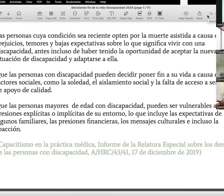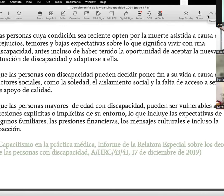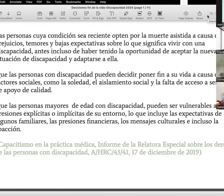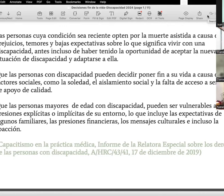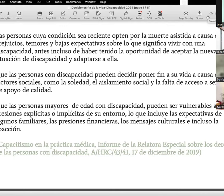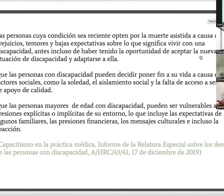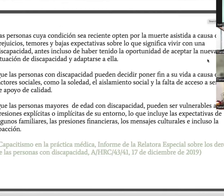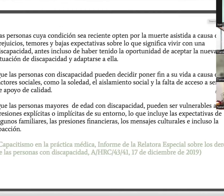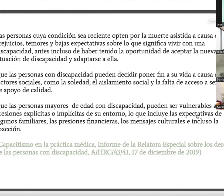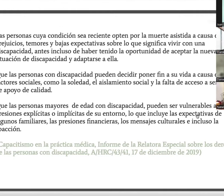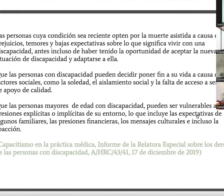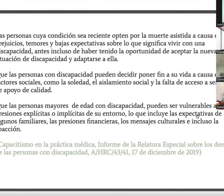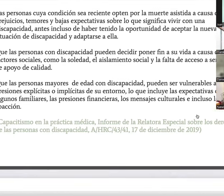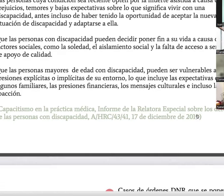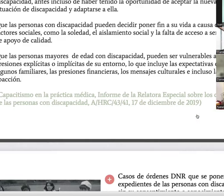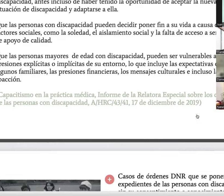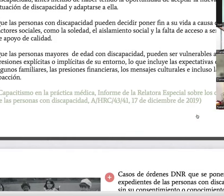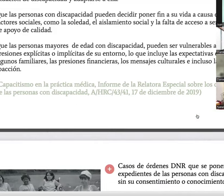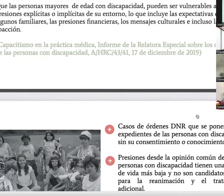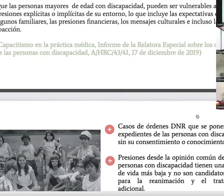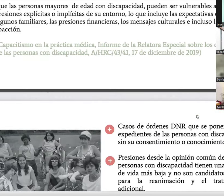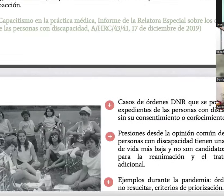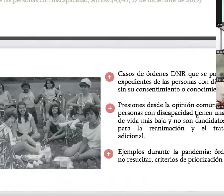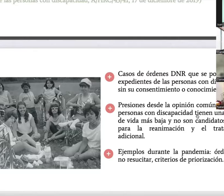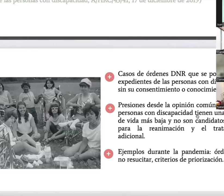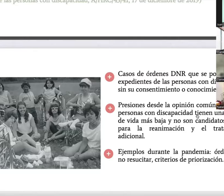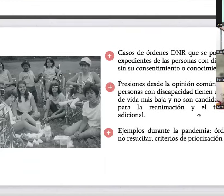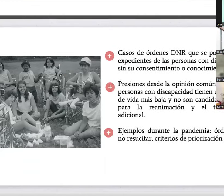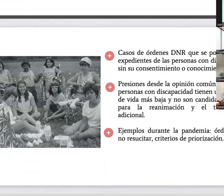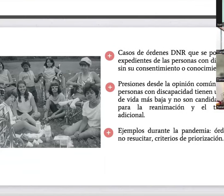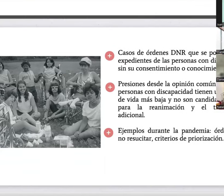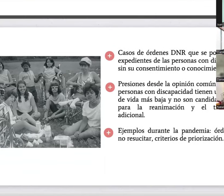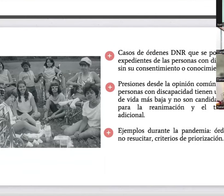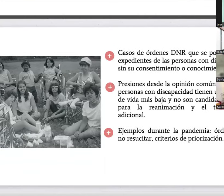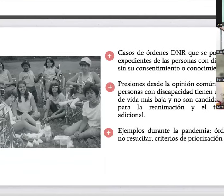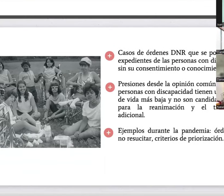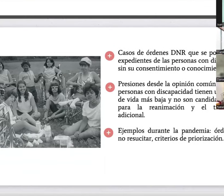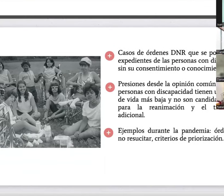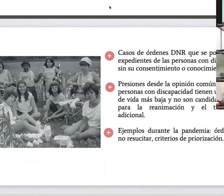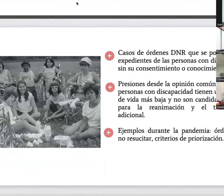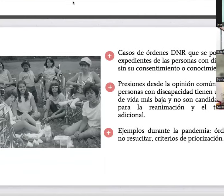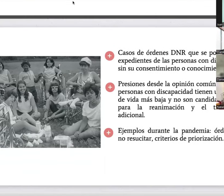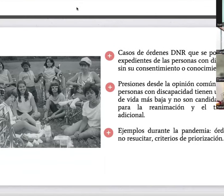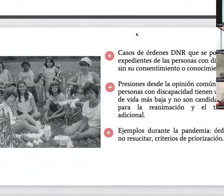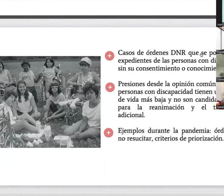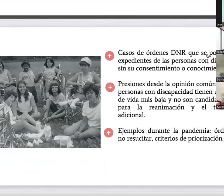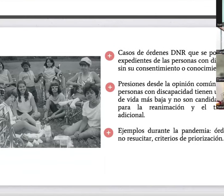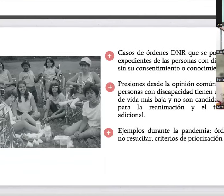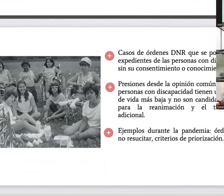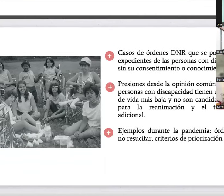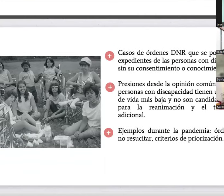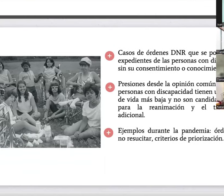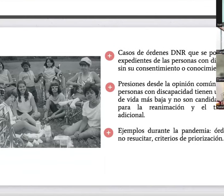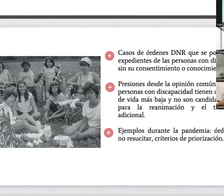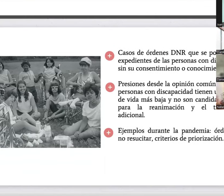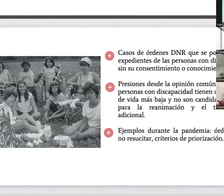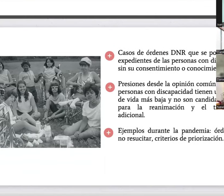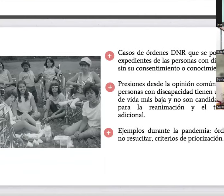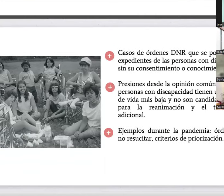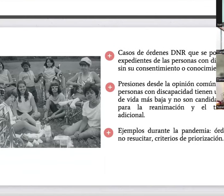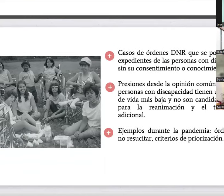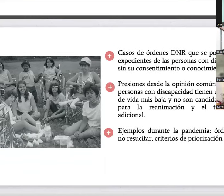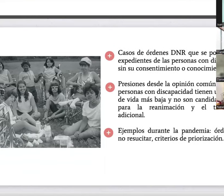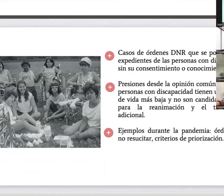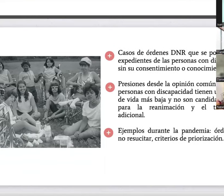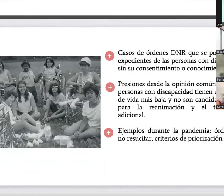pandemia por ejemplo se vieron distintas prácticas de órdenes de no resucitar hacia personas con discapacidad decisiones de